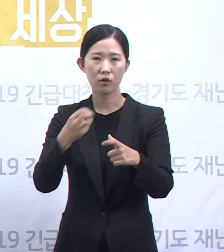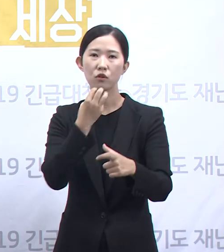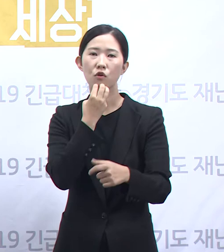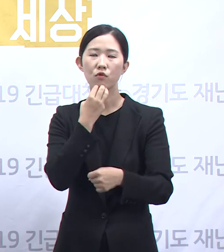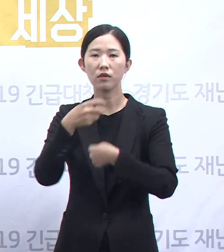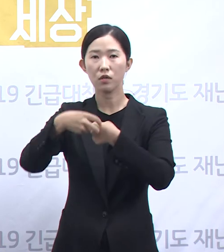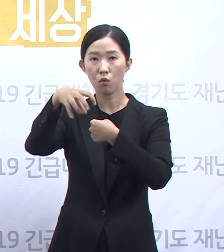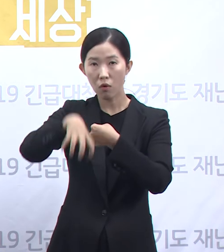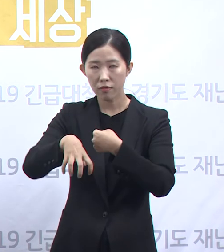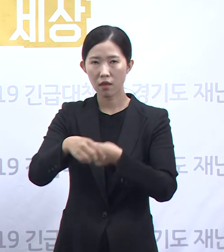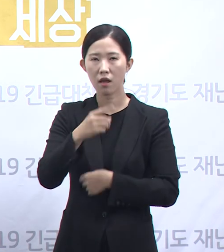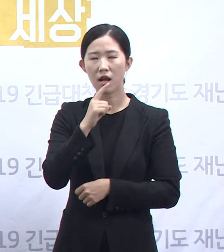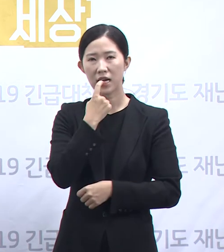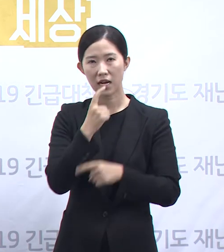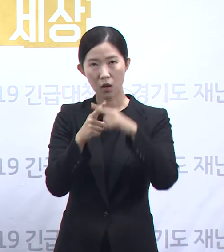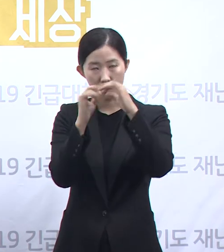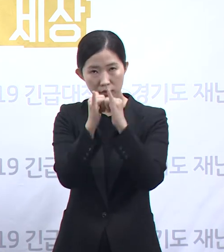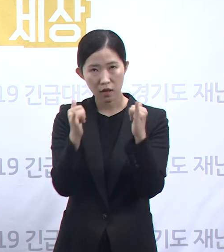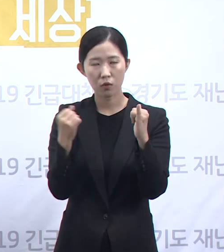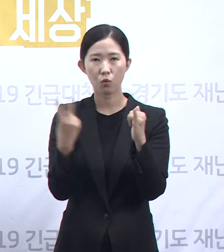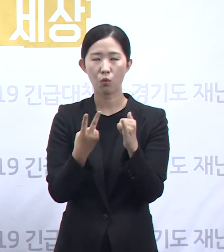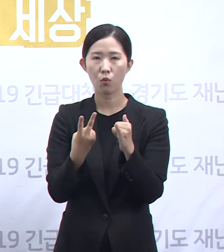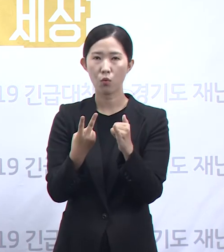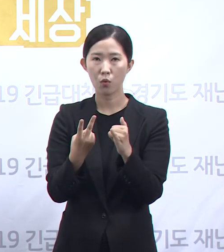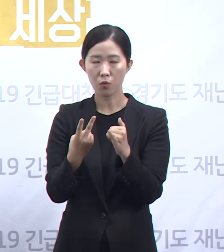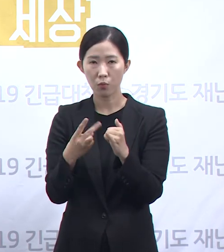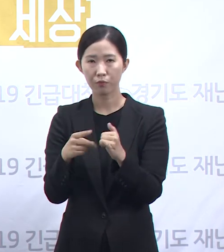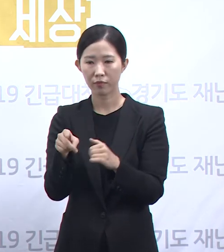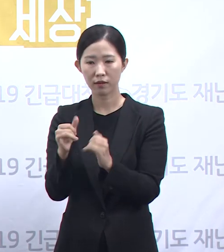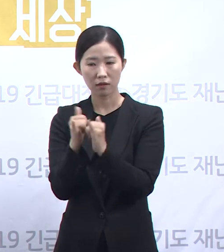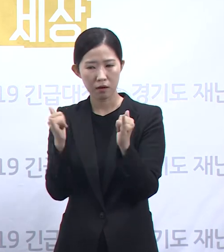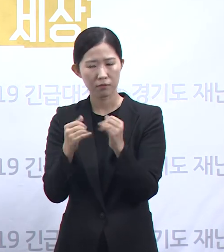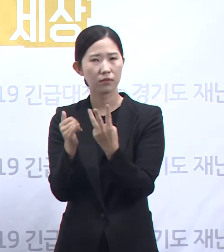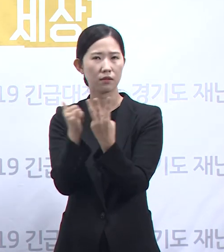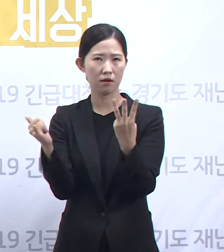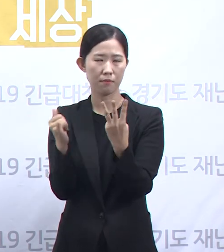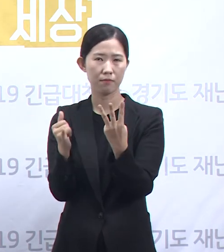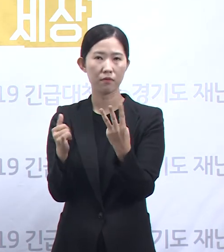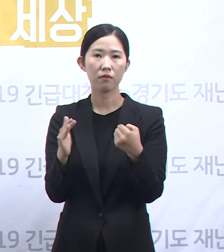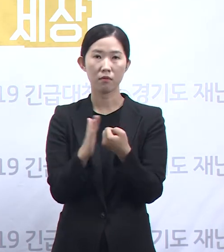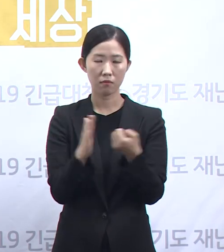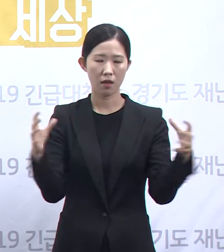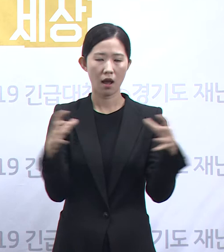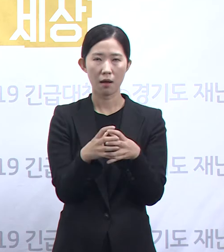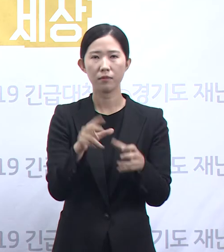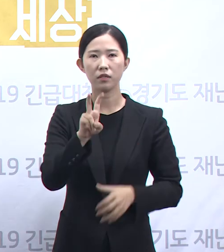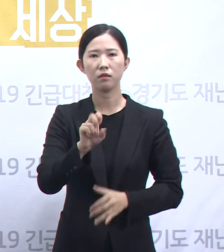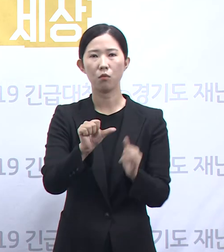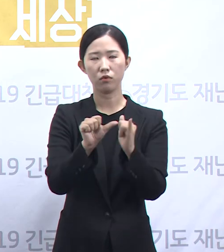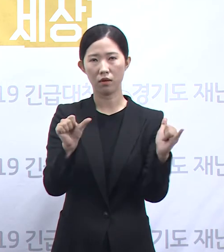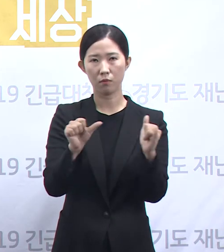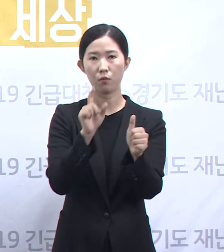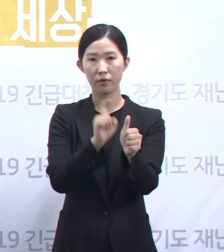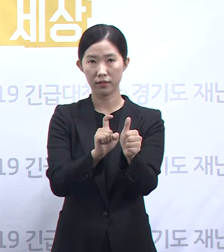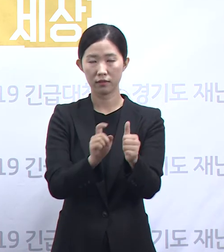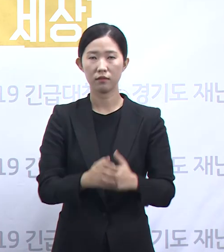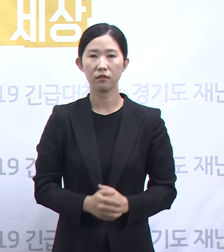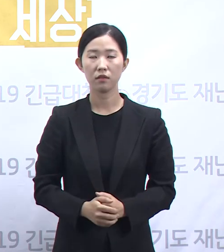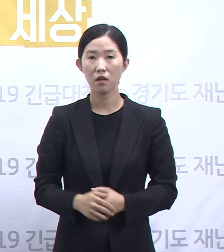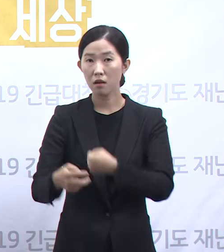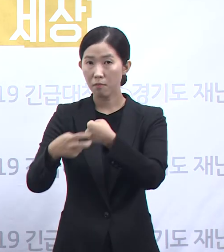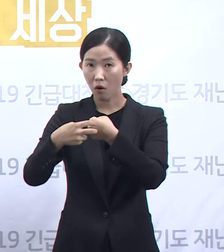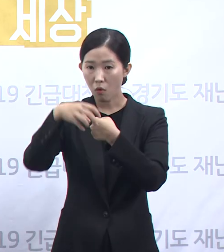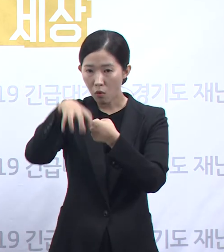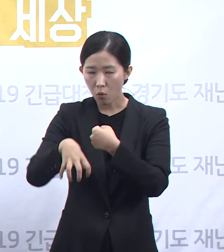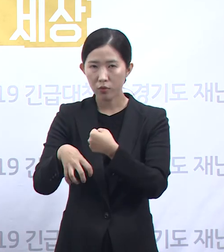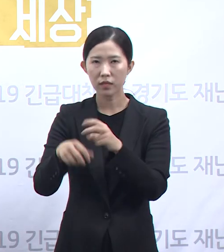추가 확진 판정을 받아 서해로계에 관련 누적 확진자는 총 25명으로 늘어났습니다. 확진자가 발생한 해당 병원은